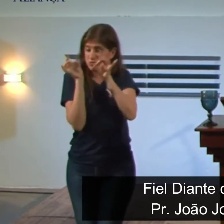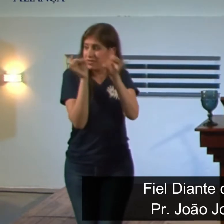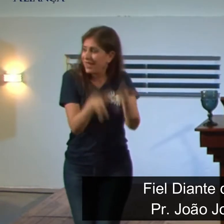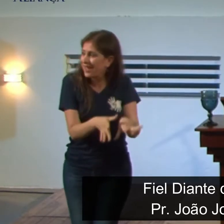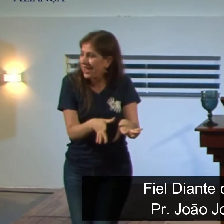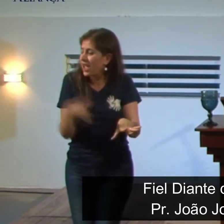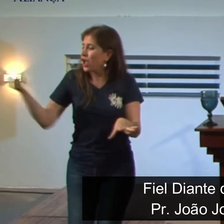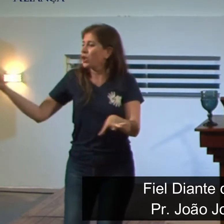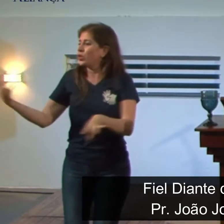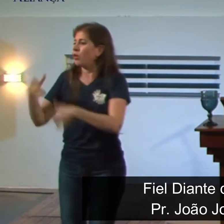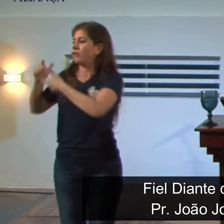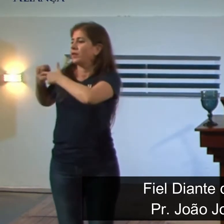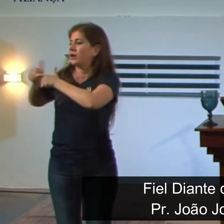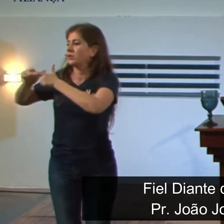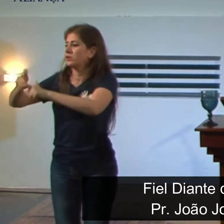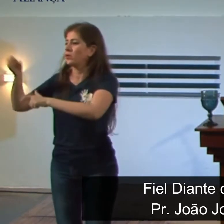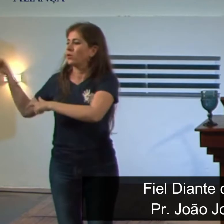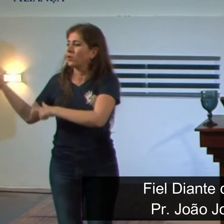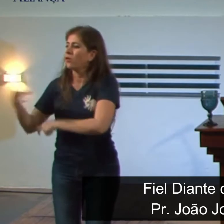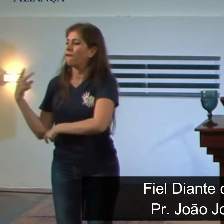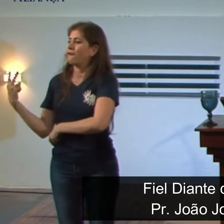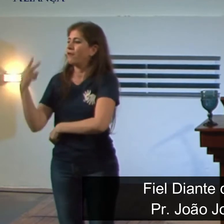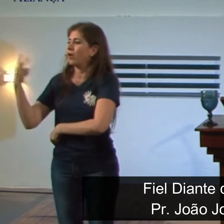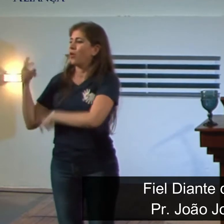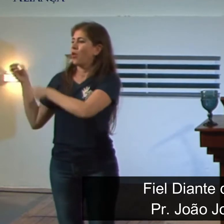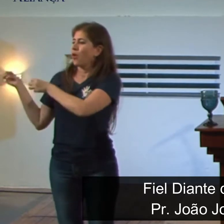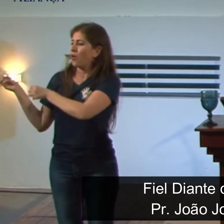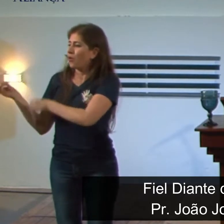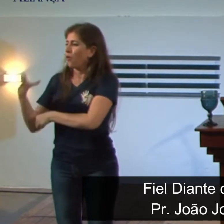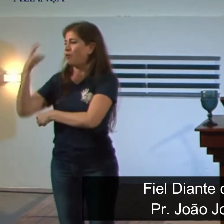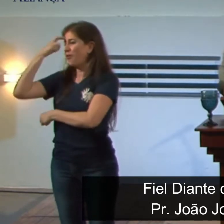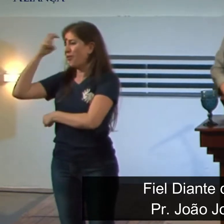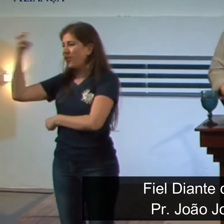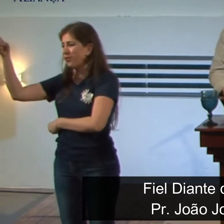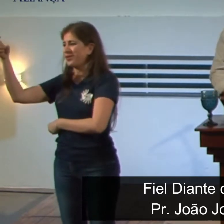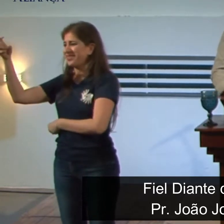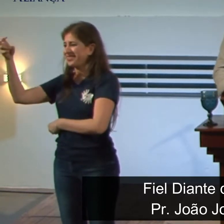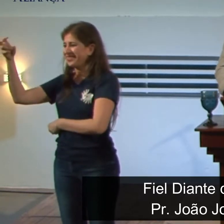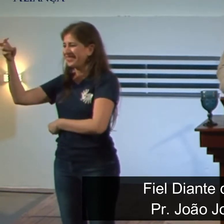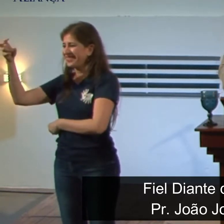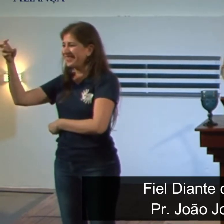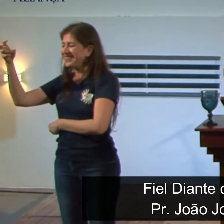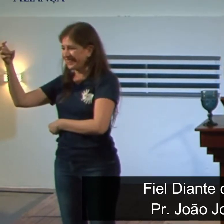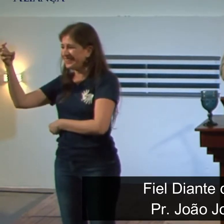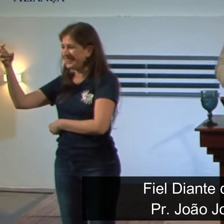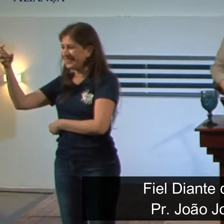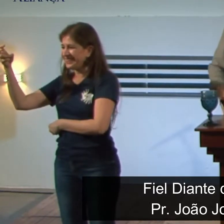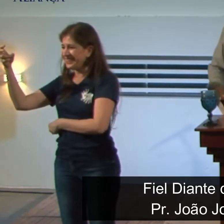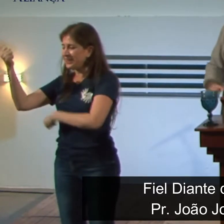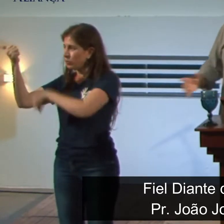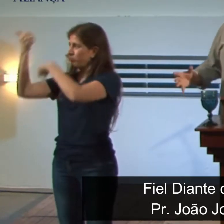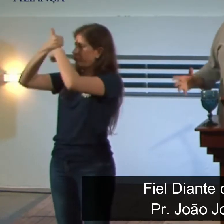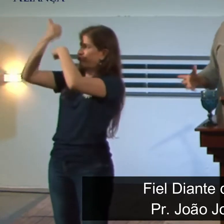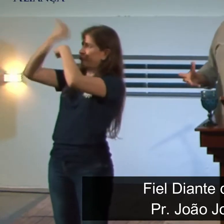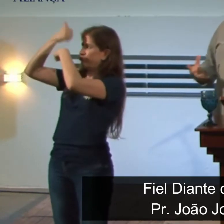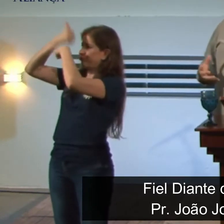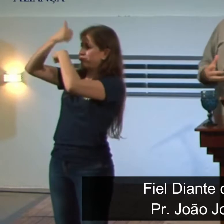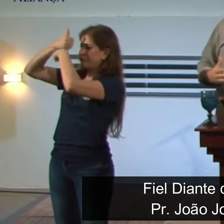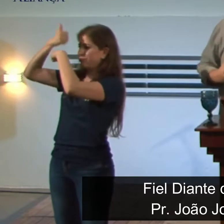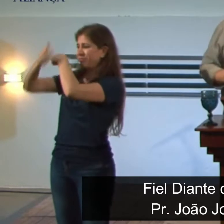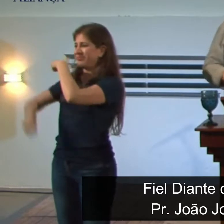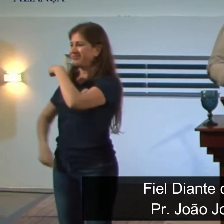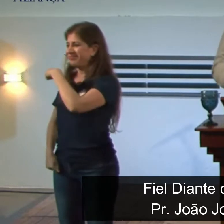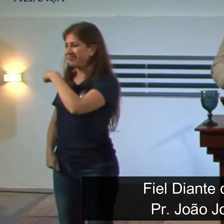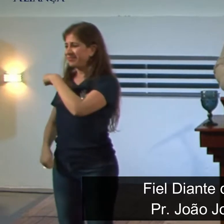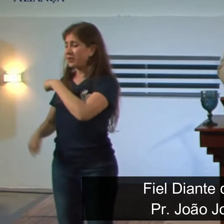tradição, por uma nova cultura, por novos valores. Preste bem atenção nisso. Um novo nome. Se tem uma coisa que